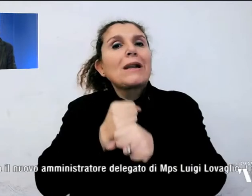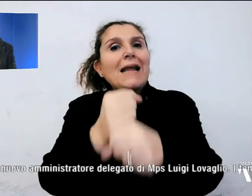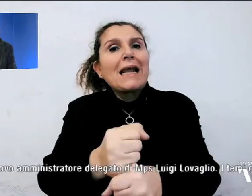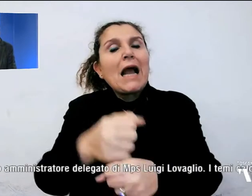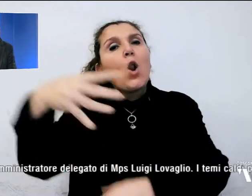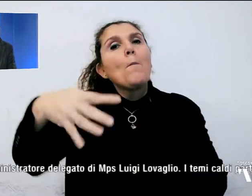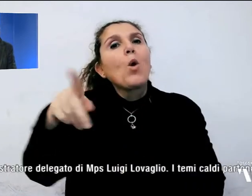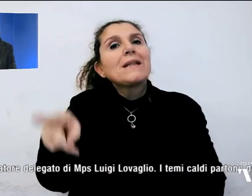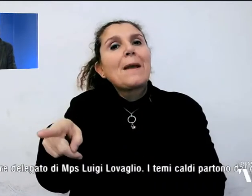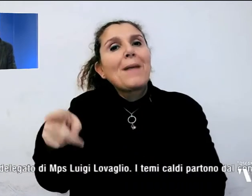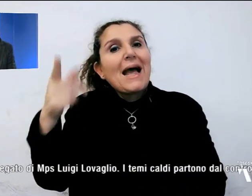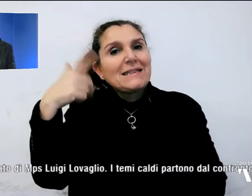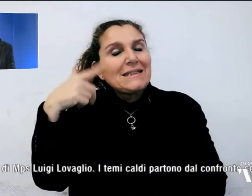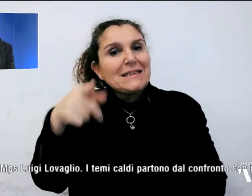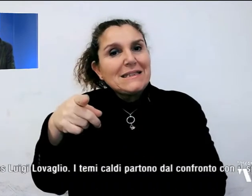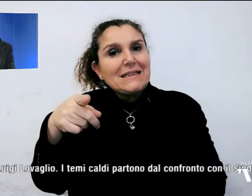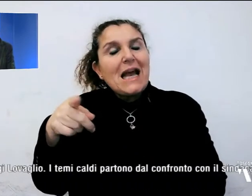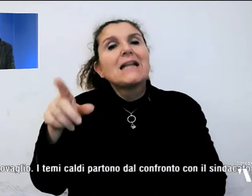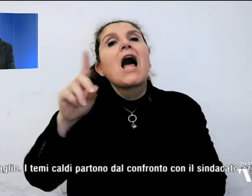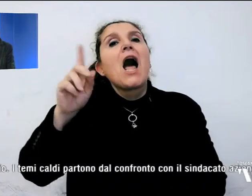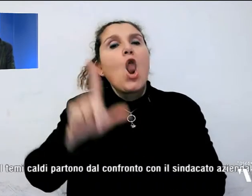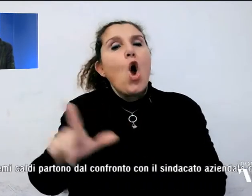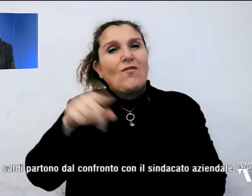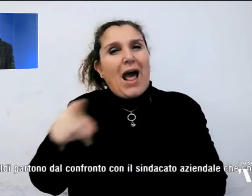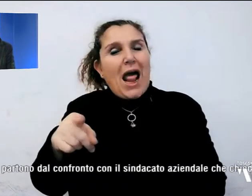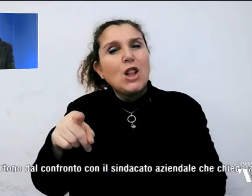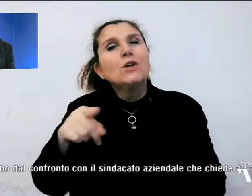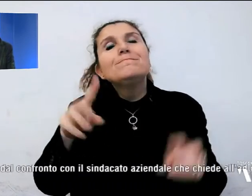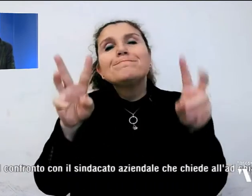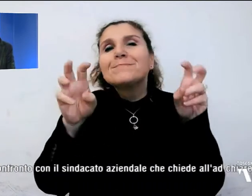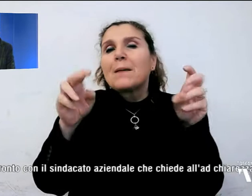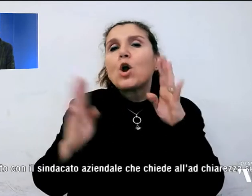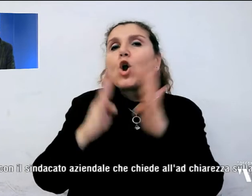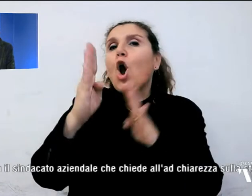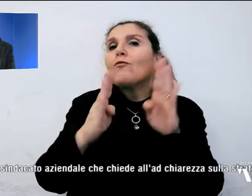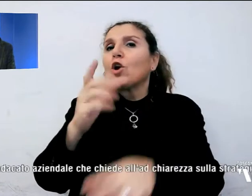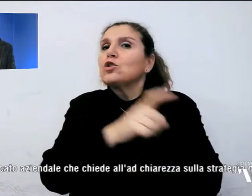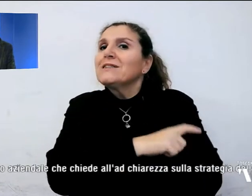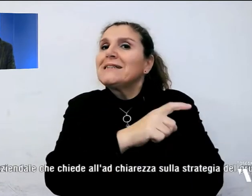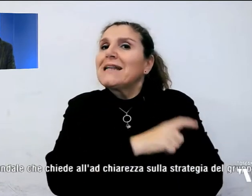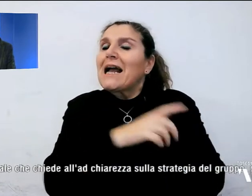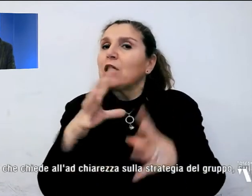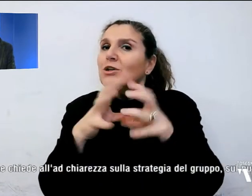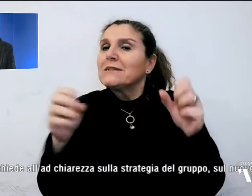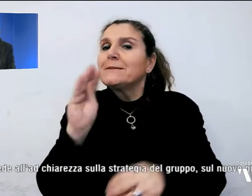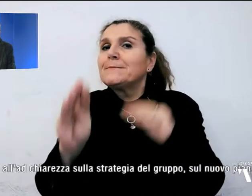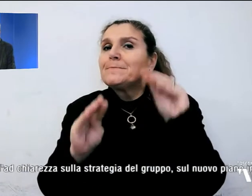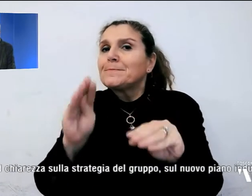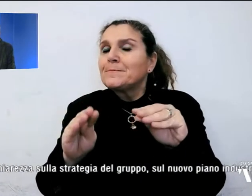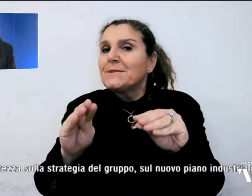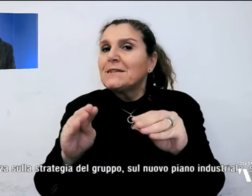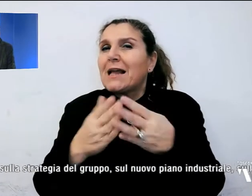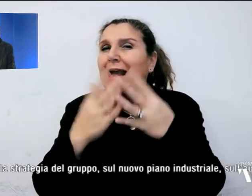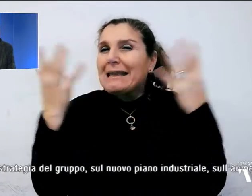Luigi Lovaglio. I temi caldi partono dal confronto con il sindacato aziendale che chiede alla dichiarezza sulla